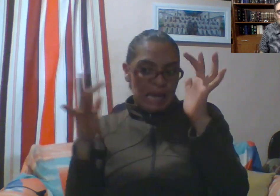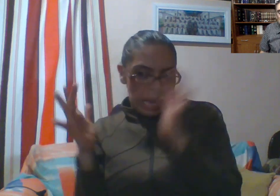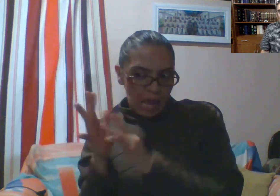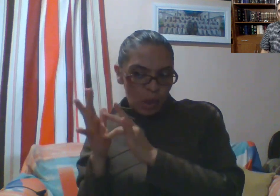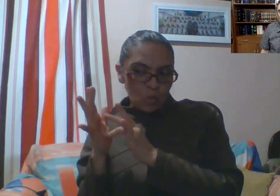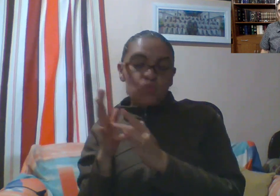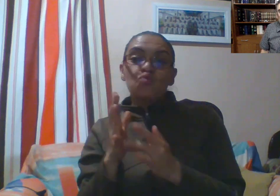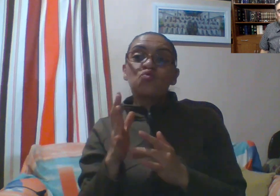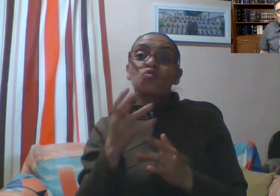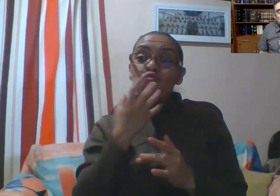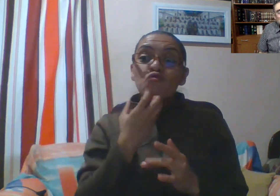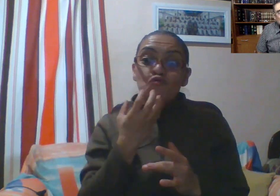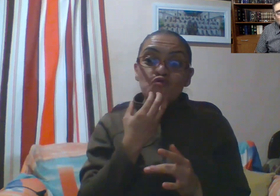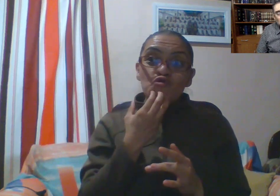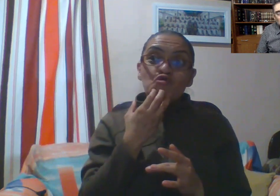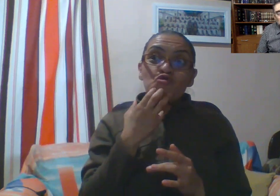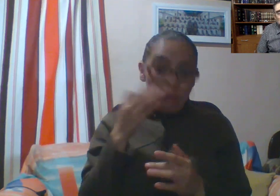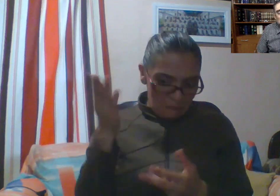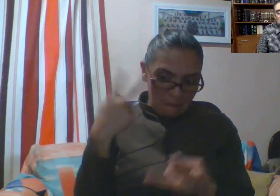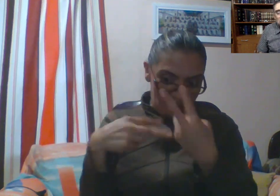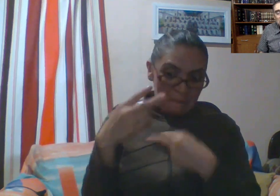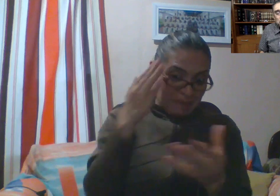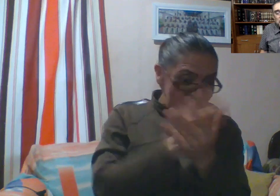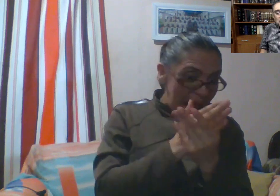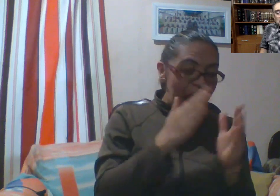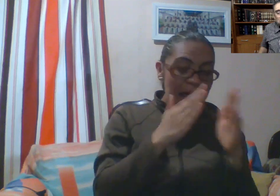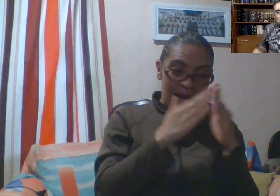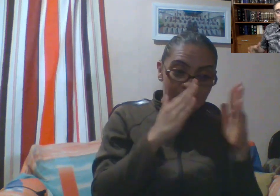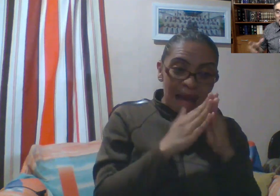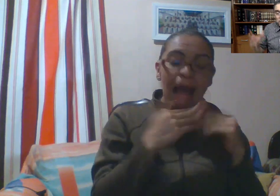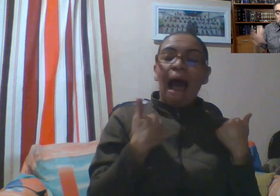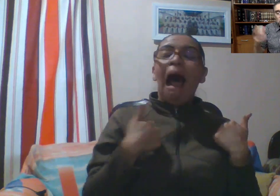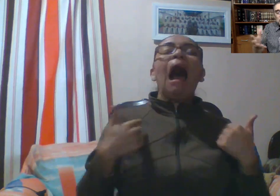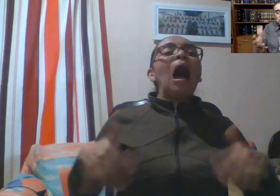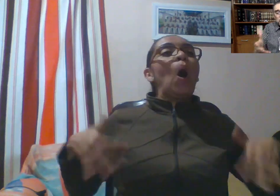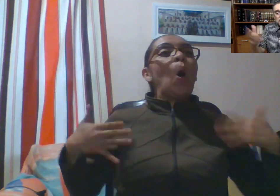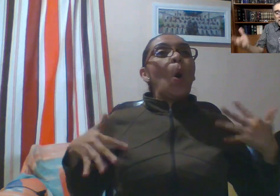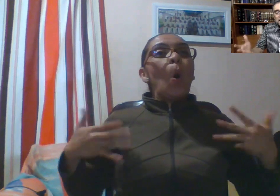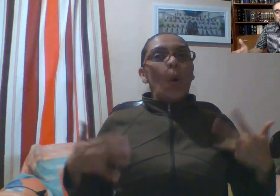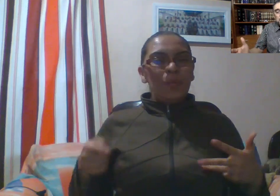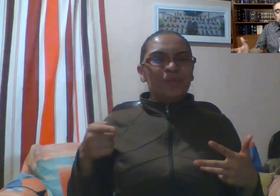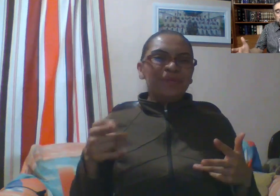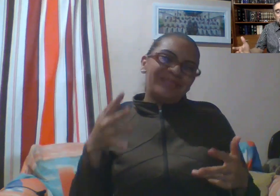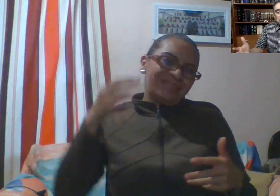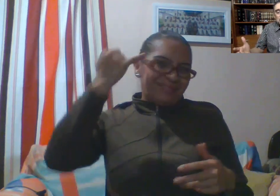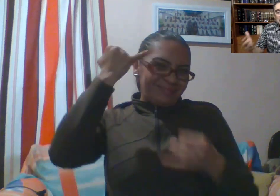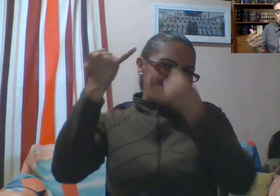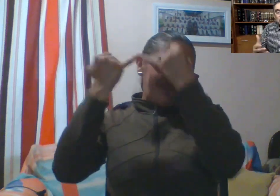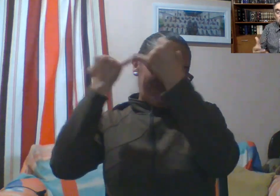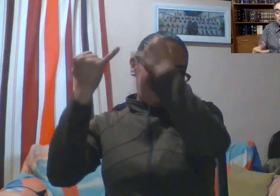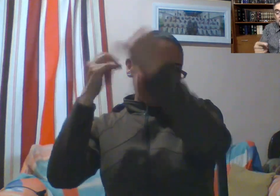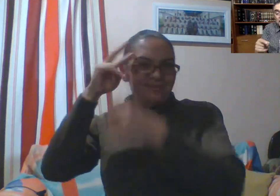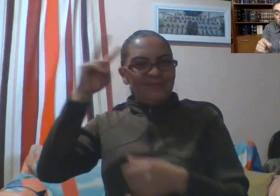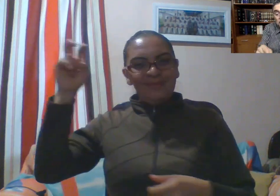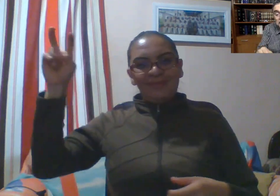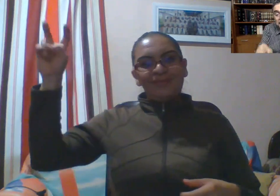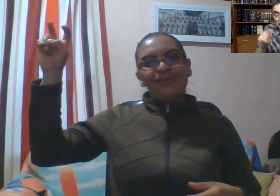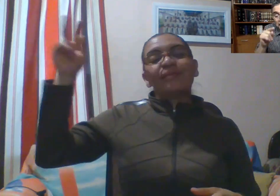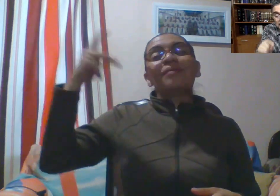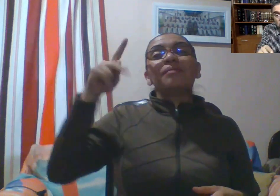México, ¿no? A lo mejor no usaban chile en aquella época. Me da caso, pero es decir, sale corriendo a su casa y luego dice y le recibió